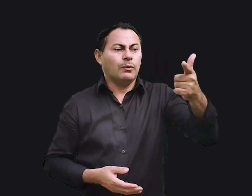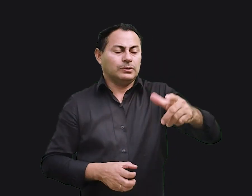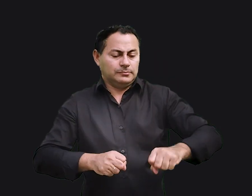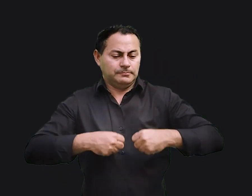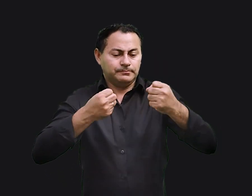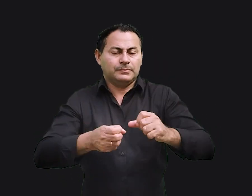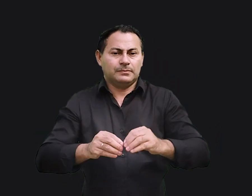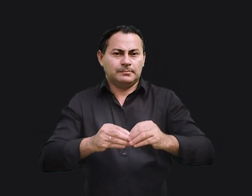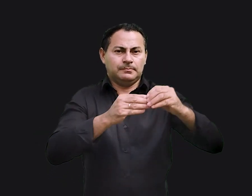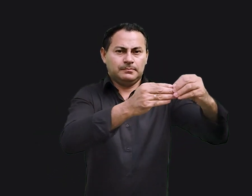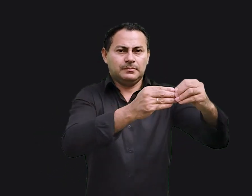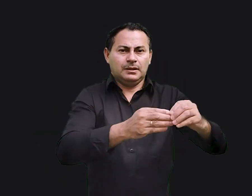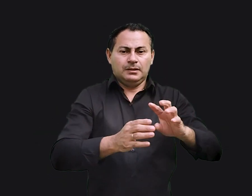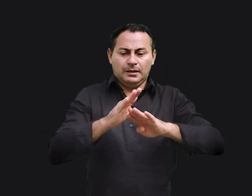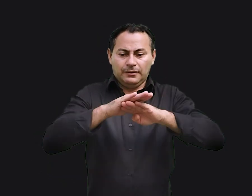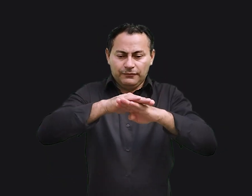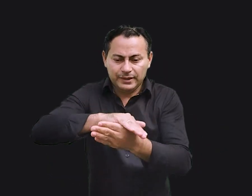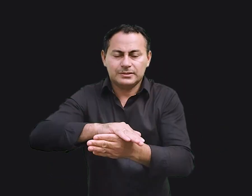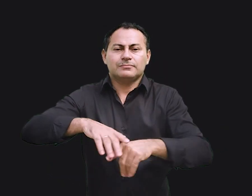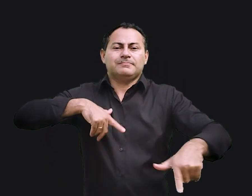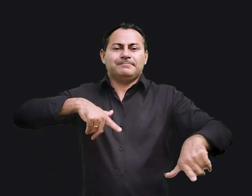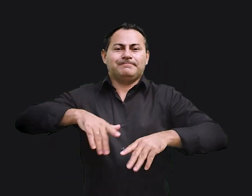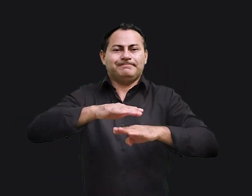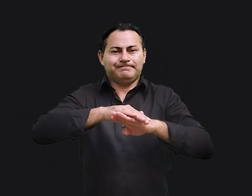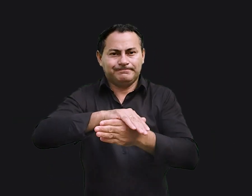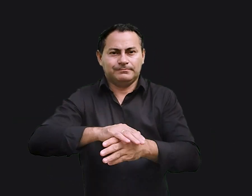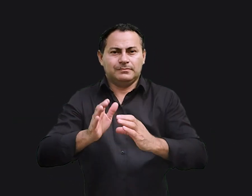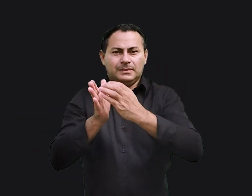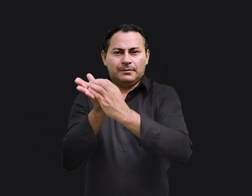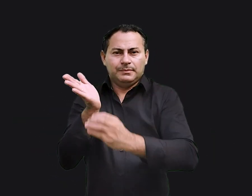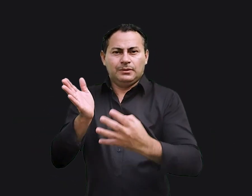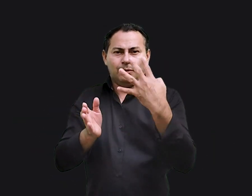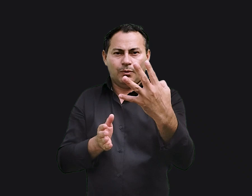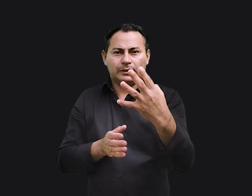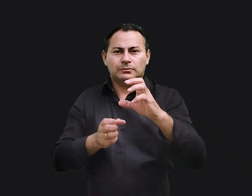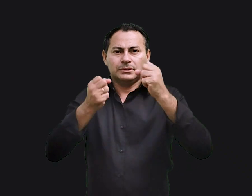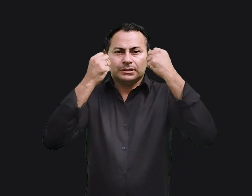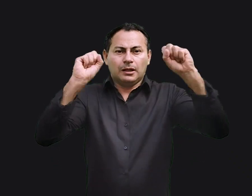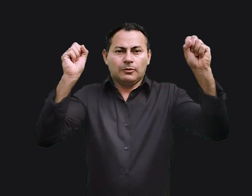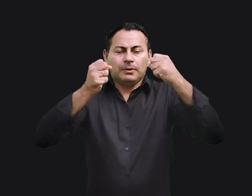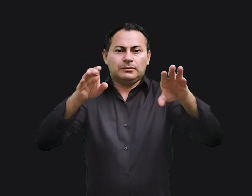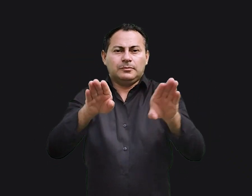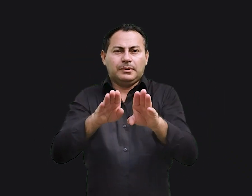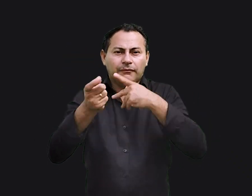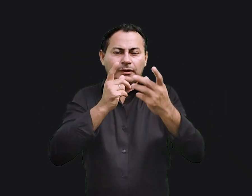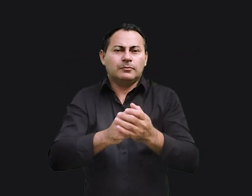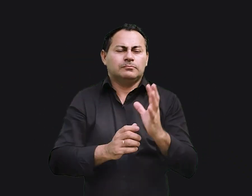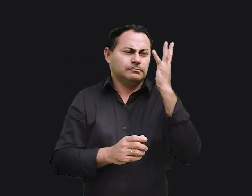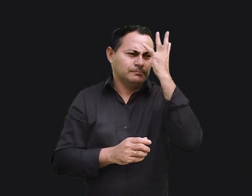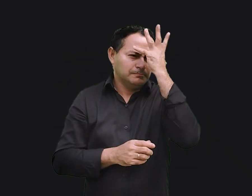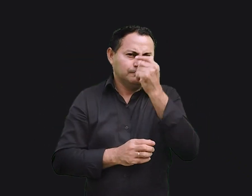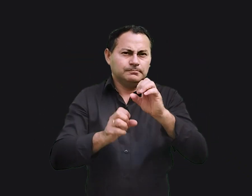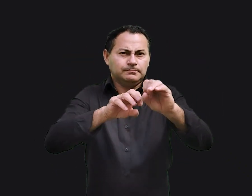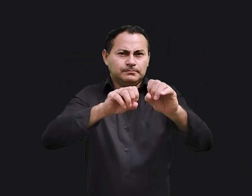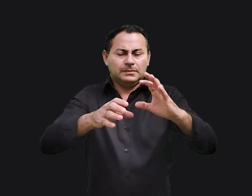forças a levam a esse vício em trabalho. No capítulo 4, Salomão também traz uma bonita visão do